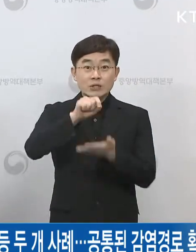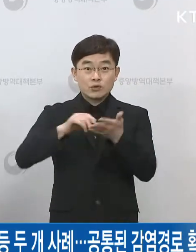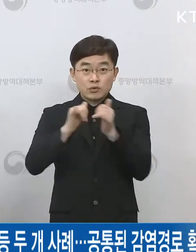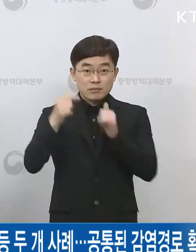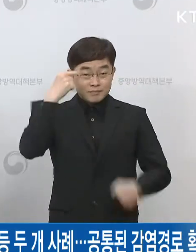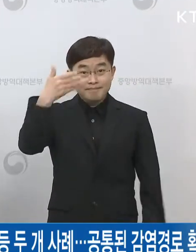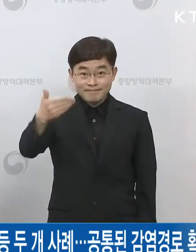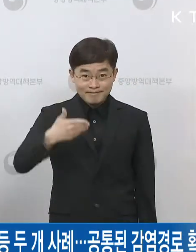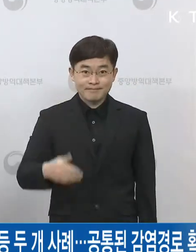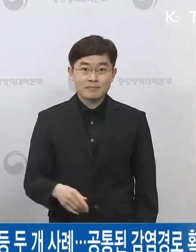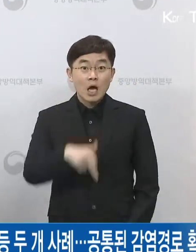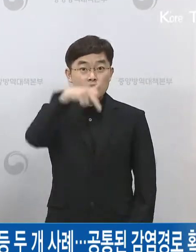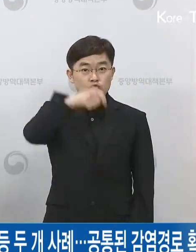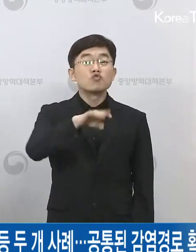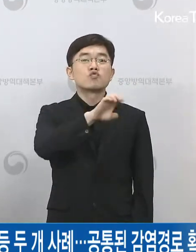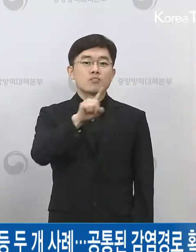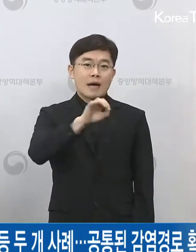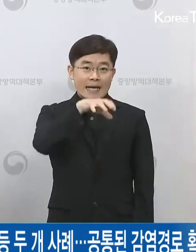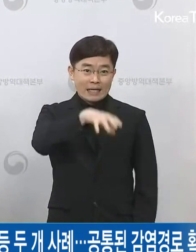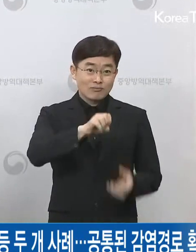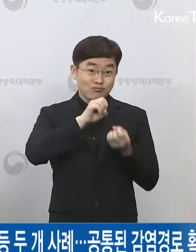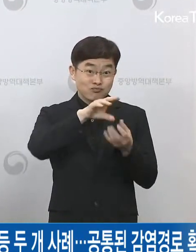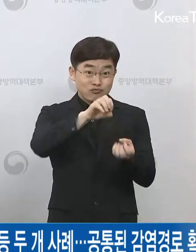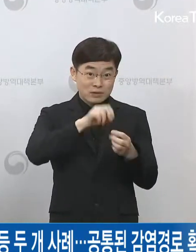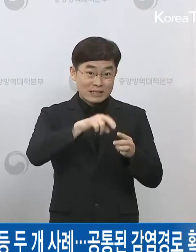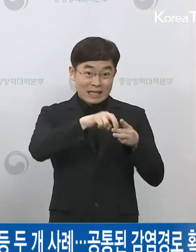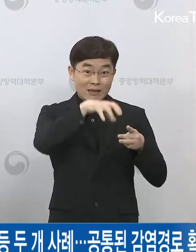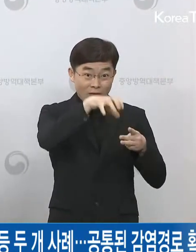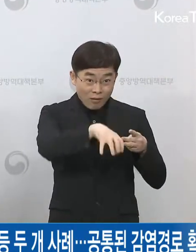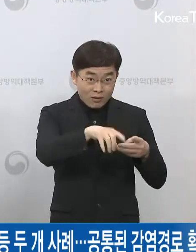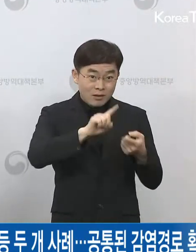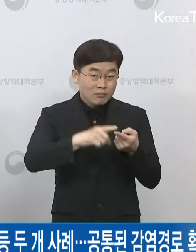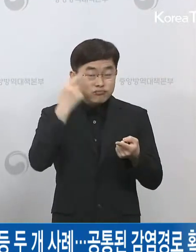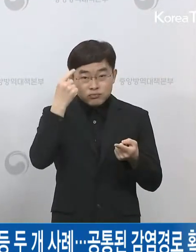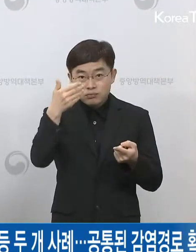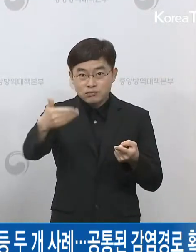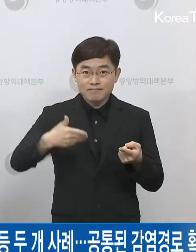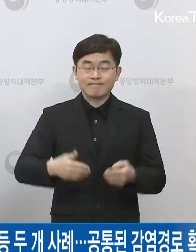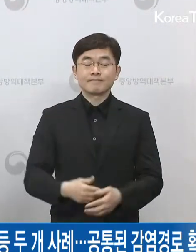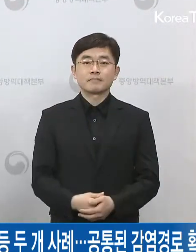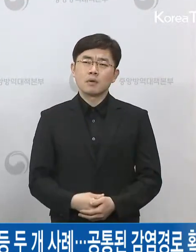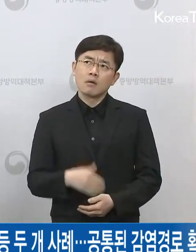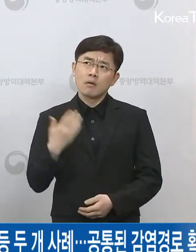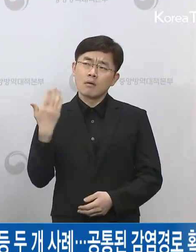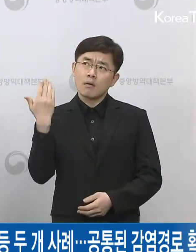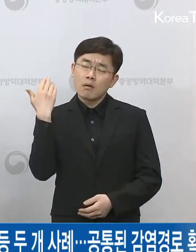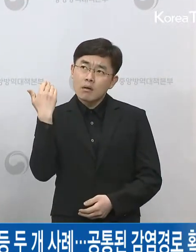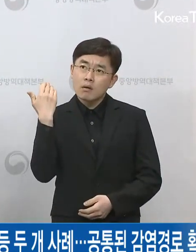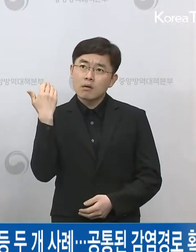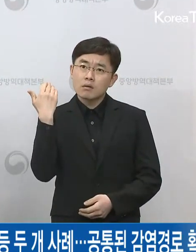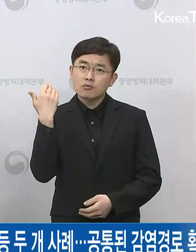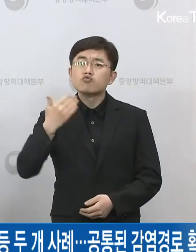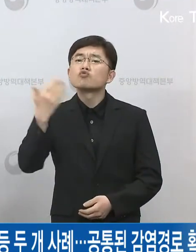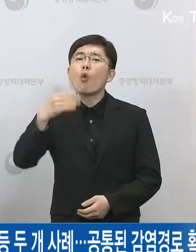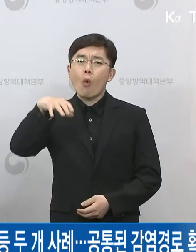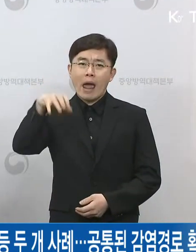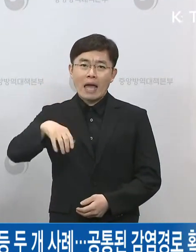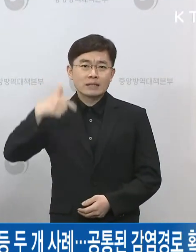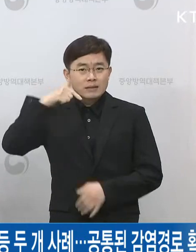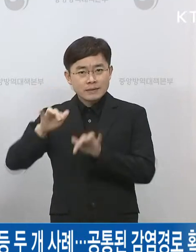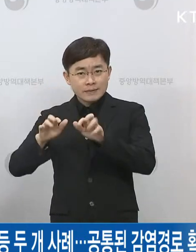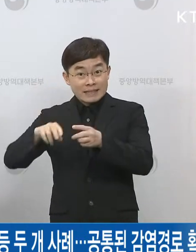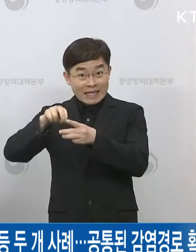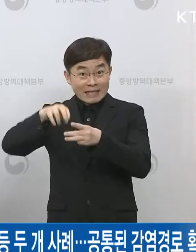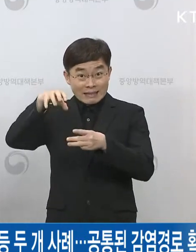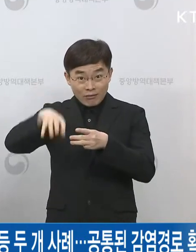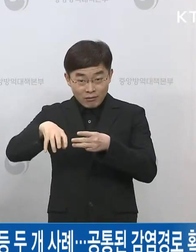저도 부천 물류센터 집단 환영업 관련해서 여쭙고 싶은데요. 지난해 구호 콜센터 집단